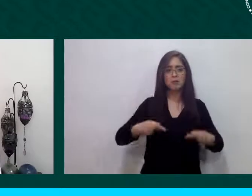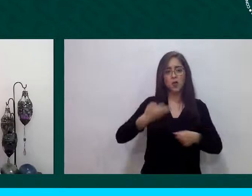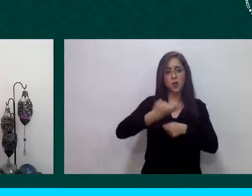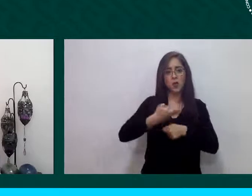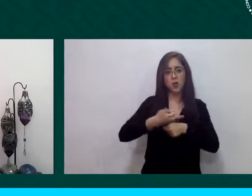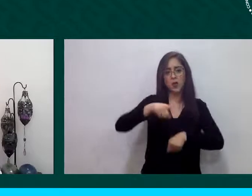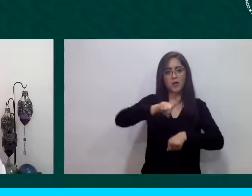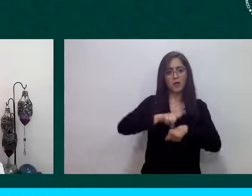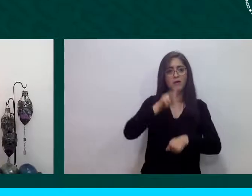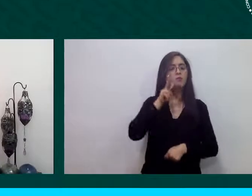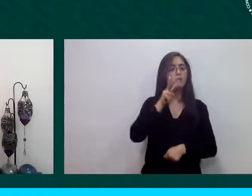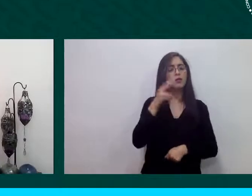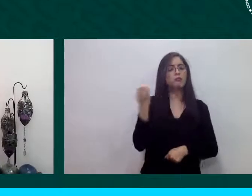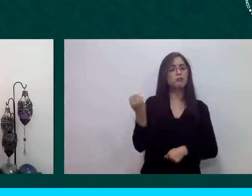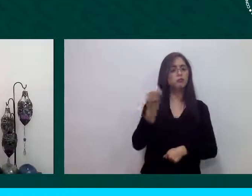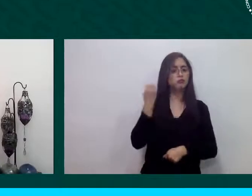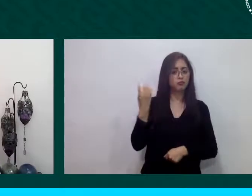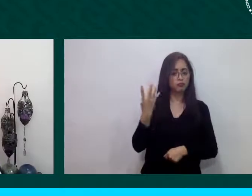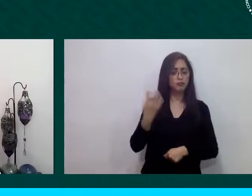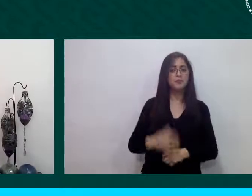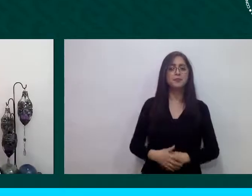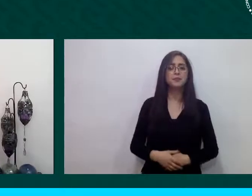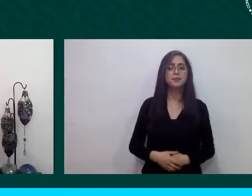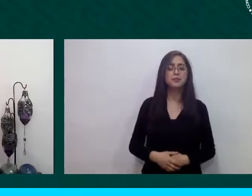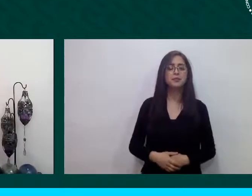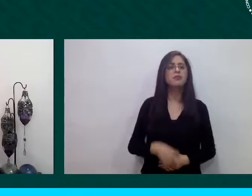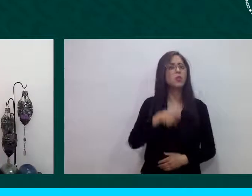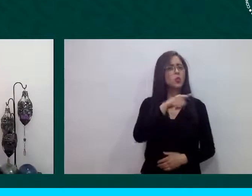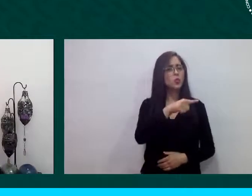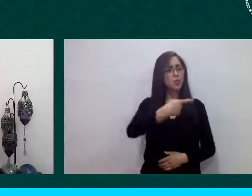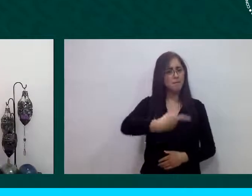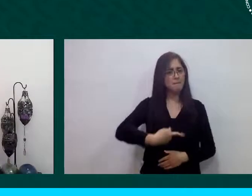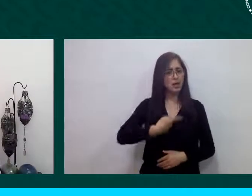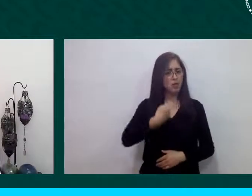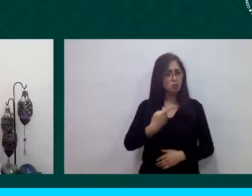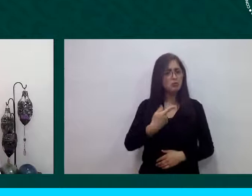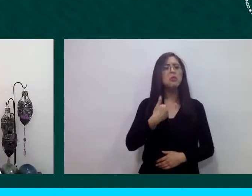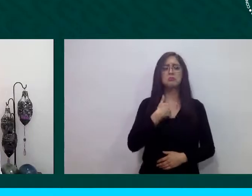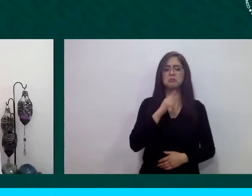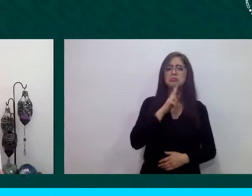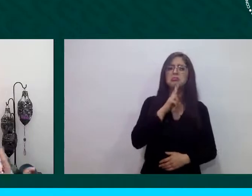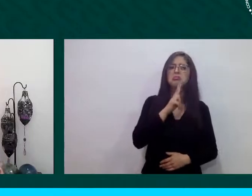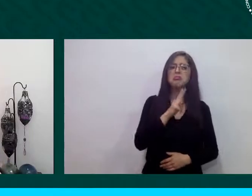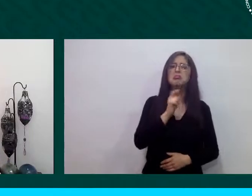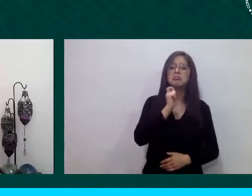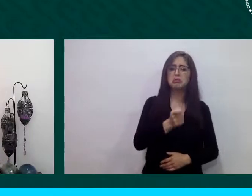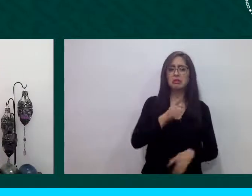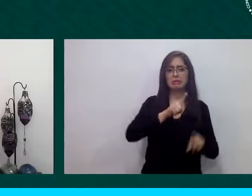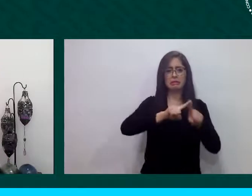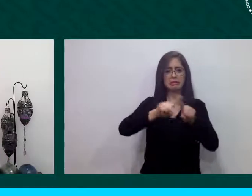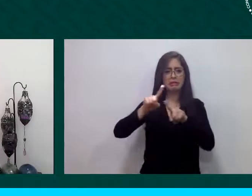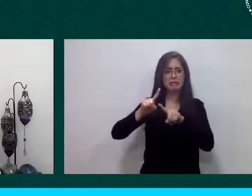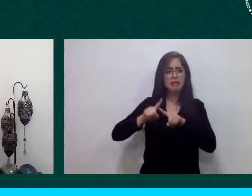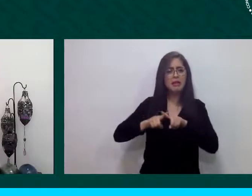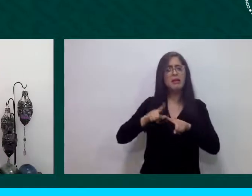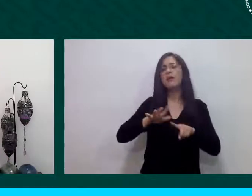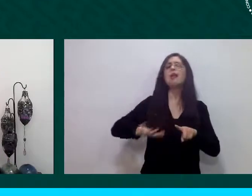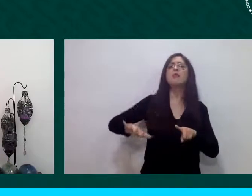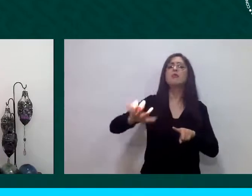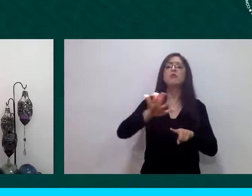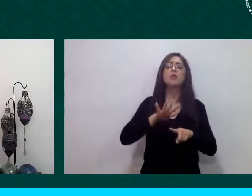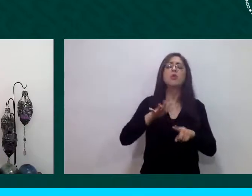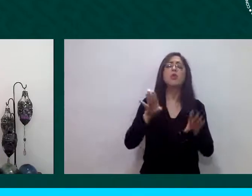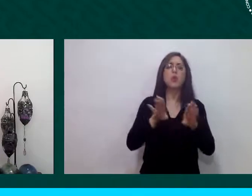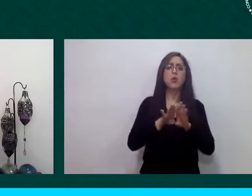Regresando a tu pregunta, estimado Andrés, sí existen varios impactos diferenciadores en las personas en contextos